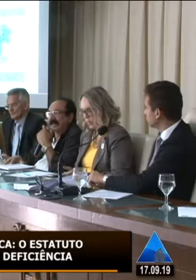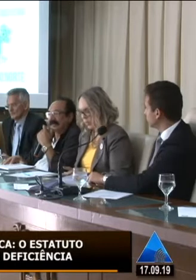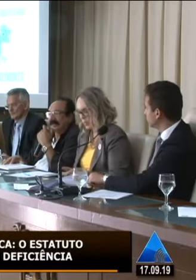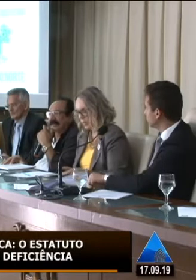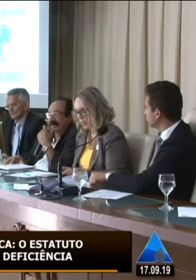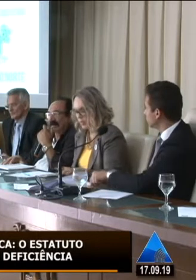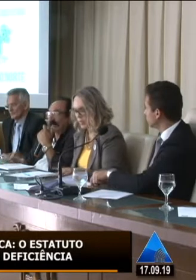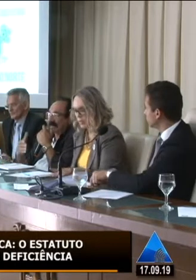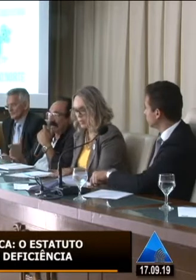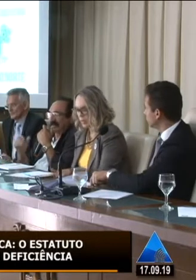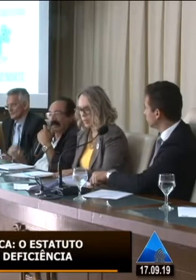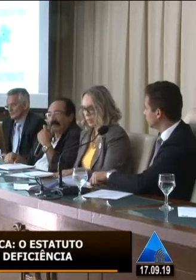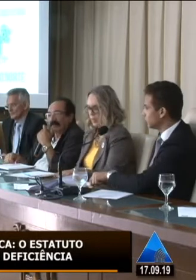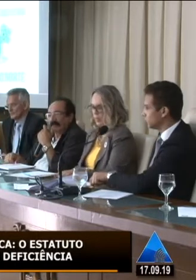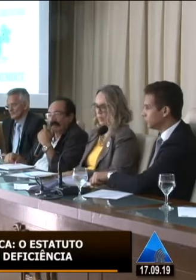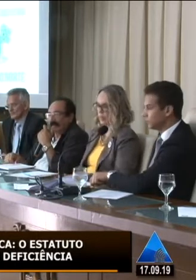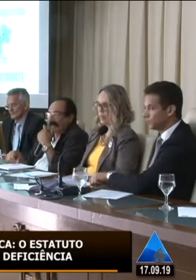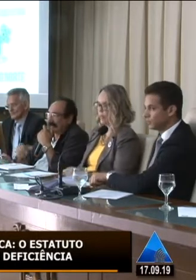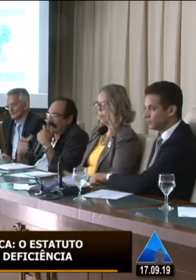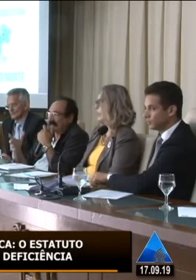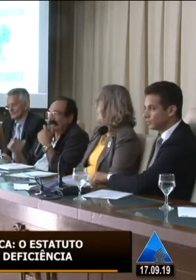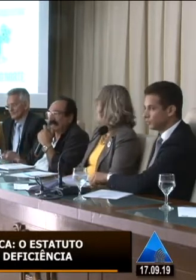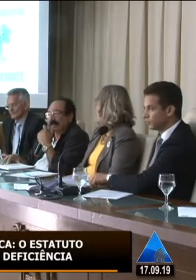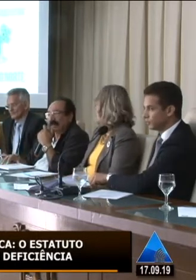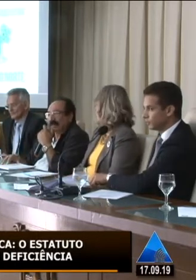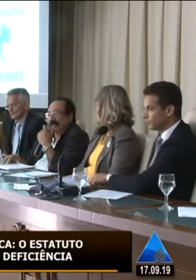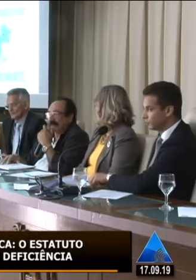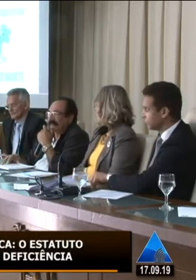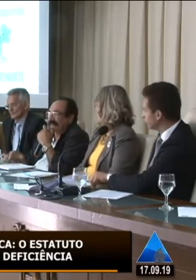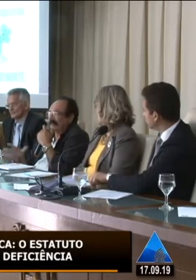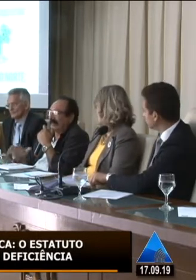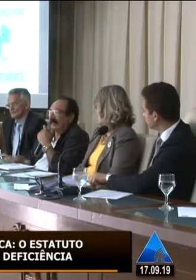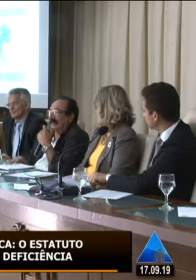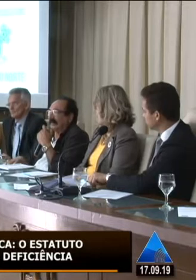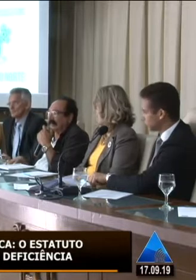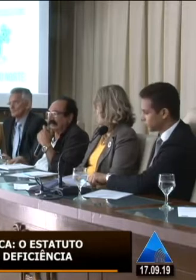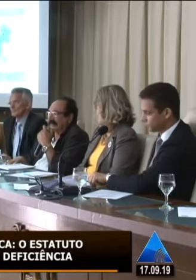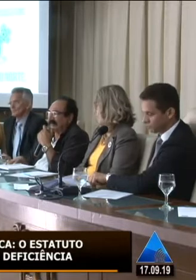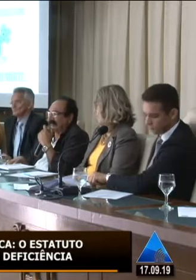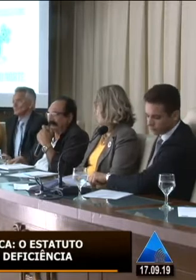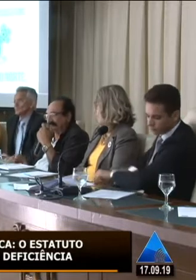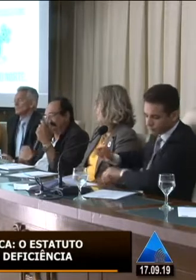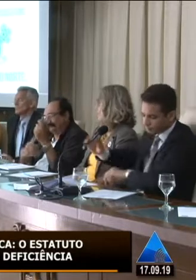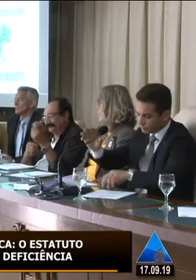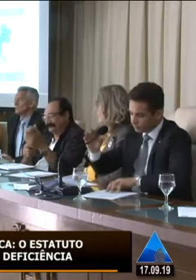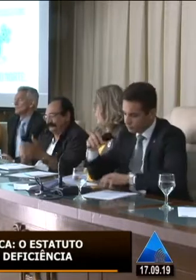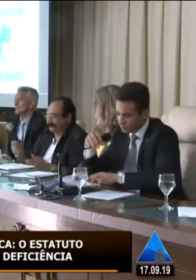etc, etc. Tá bom? Então, estamos aqui para colaborar com esse evento.